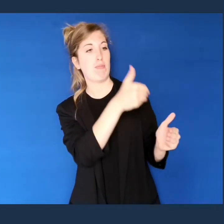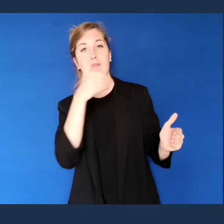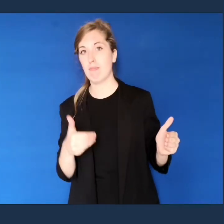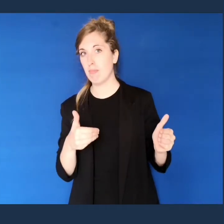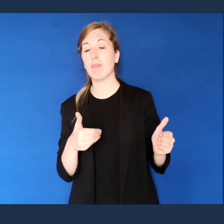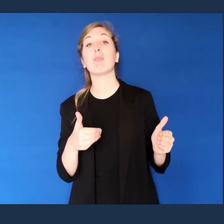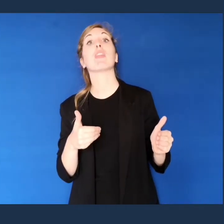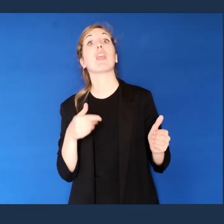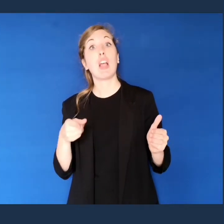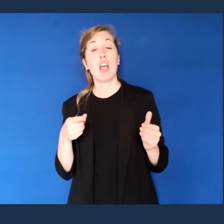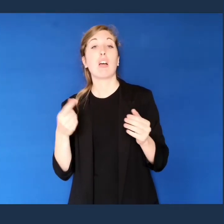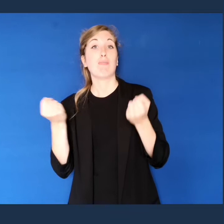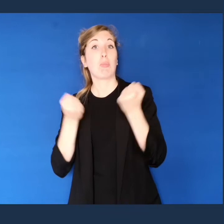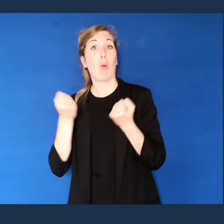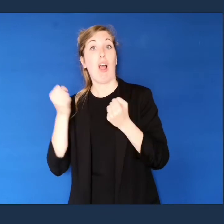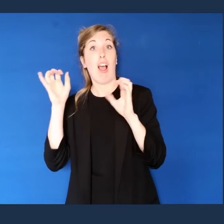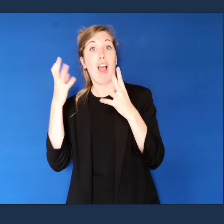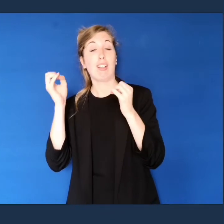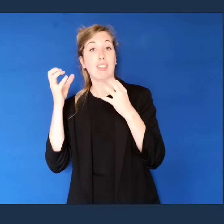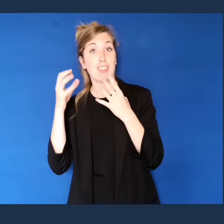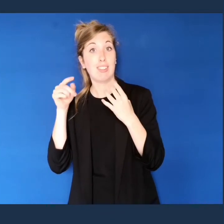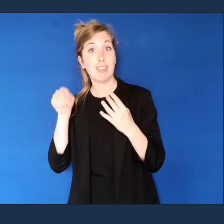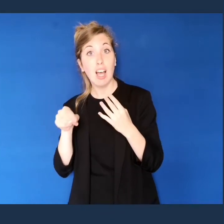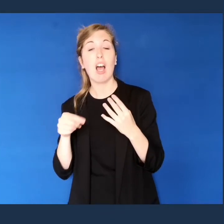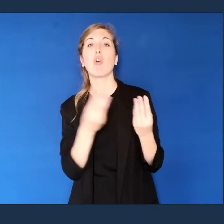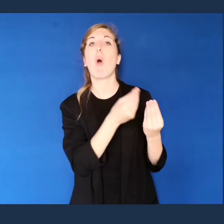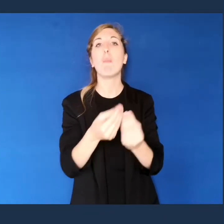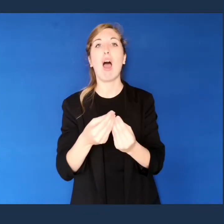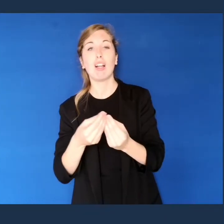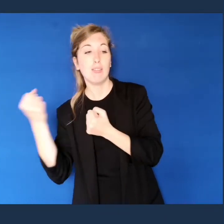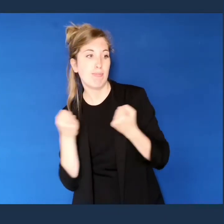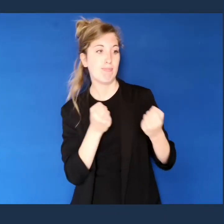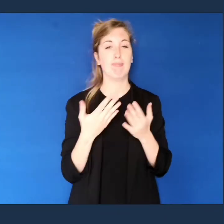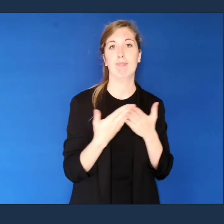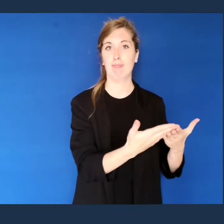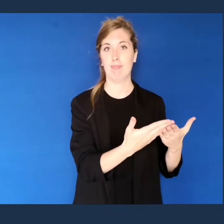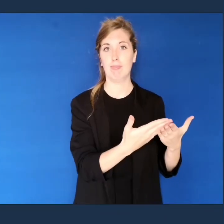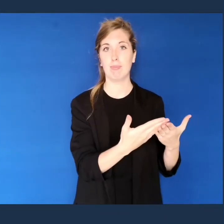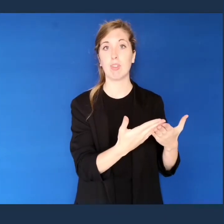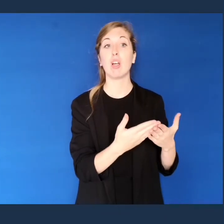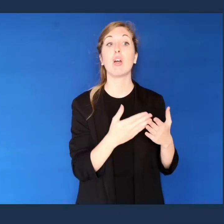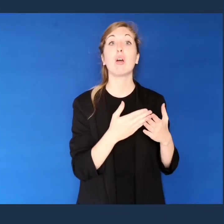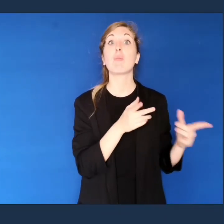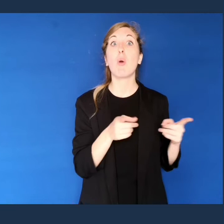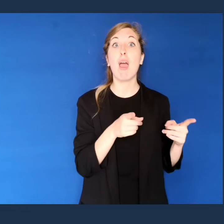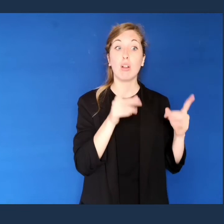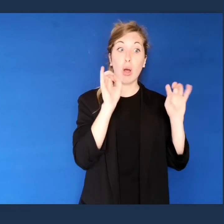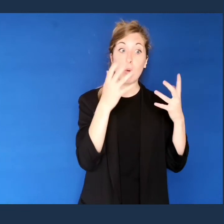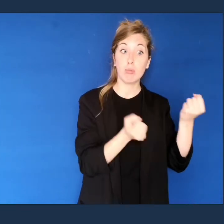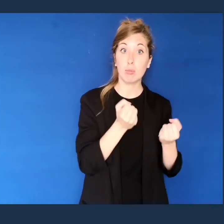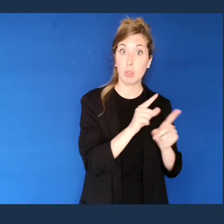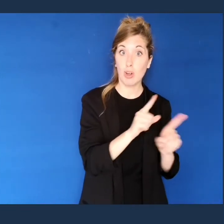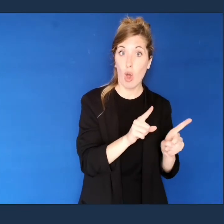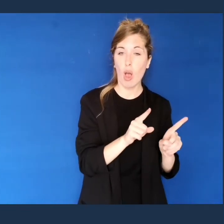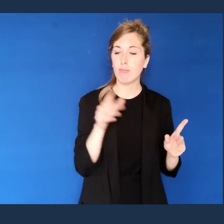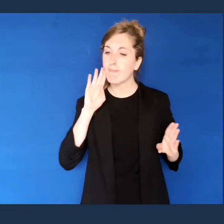soccorso dei compagni al fronte. Quando non guidava ambulanze, Richardson controllava barometri e